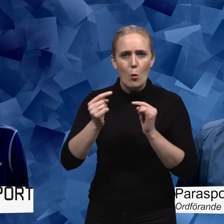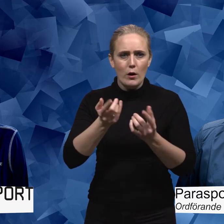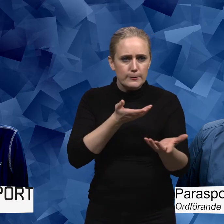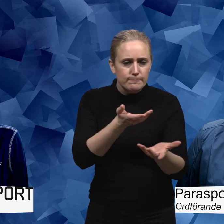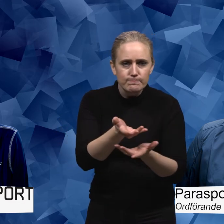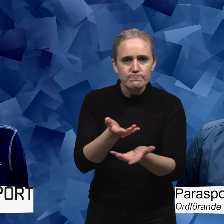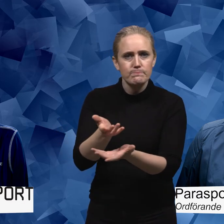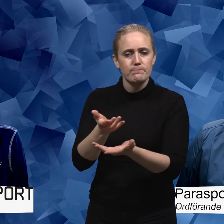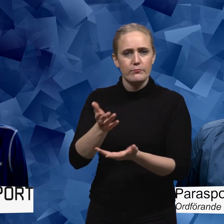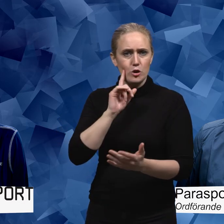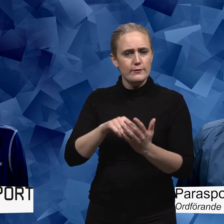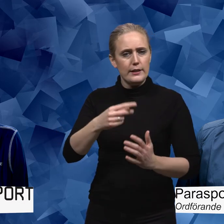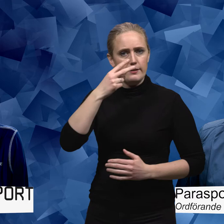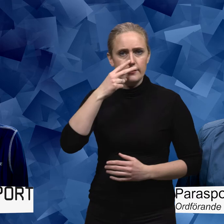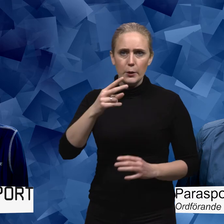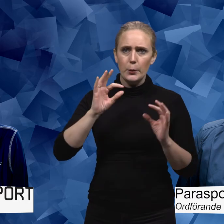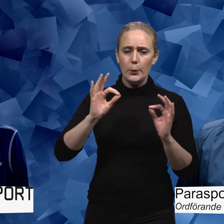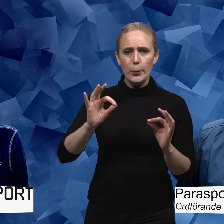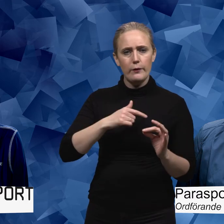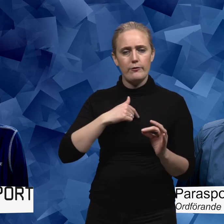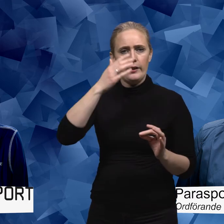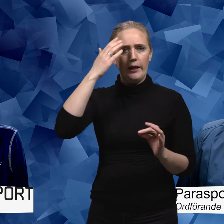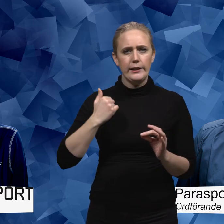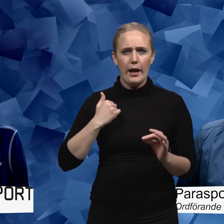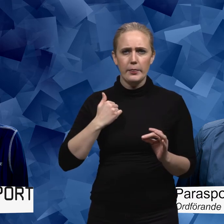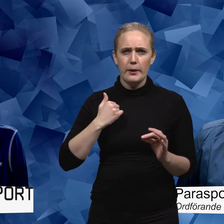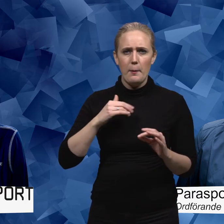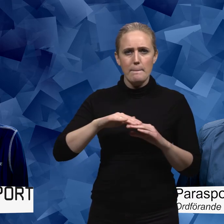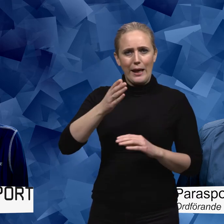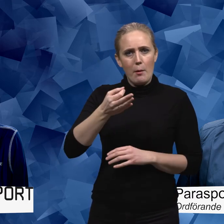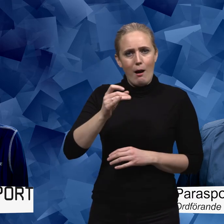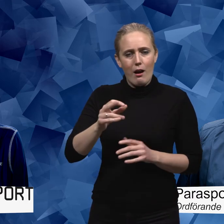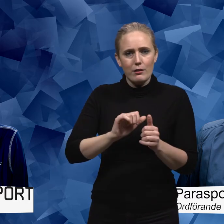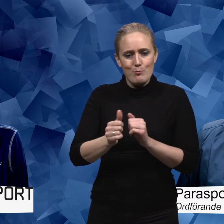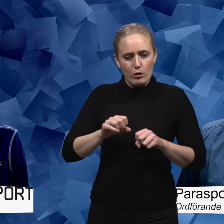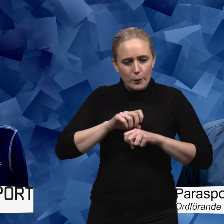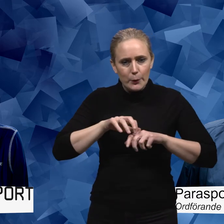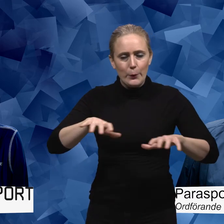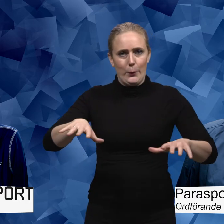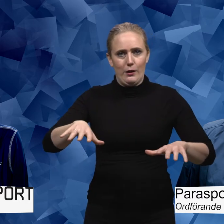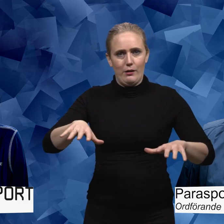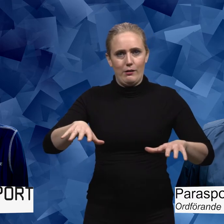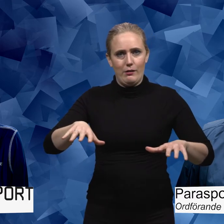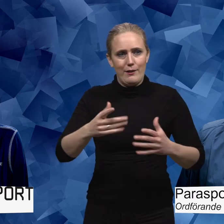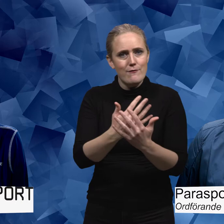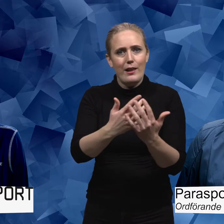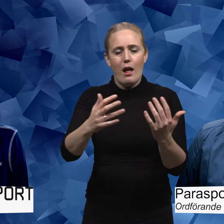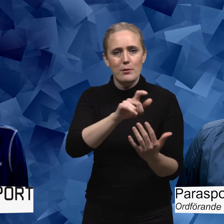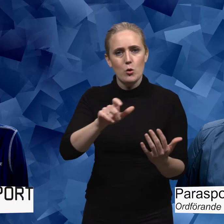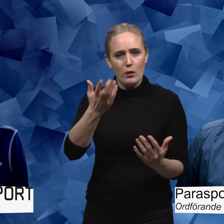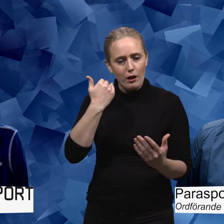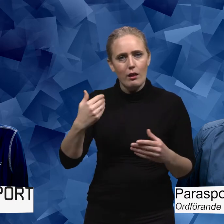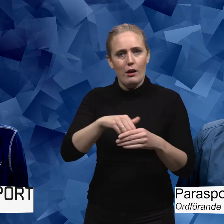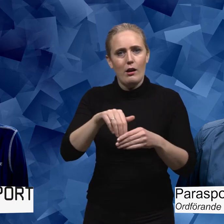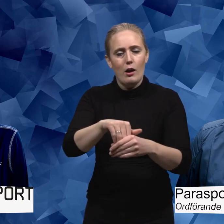dialoger tillsammans för att se hur kan vi få mer parasport till fler. Och att det